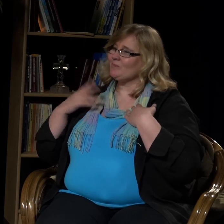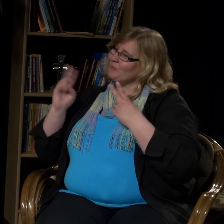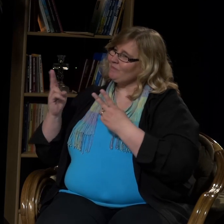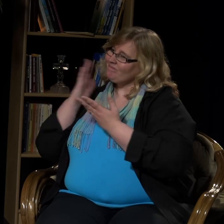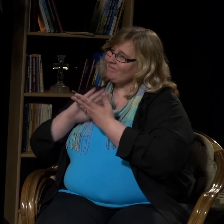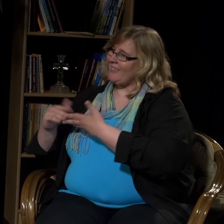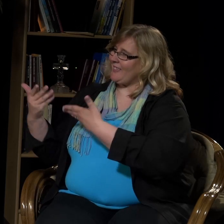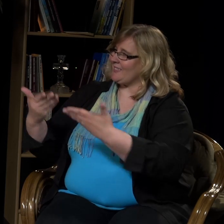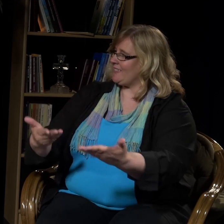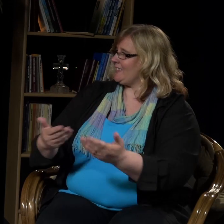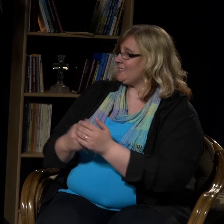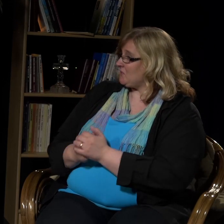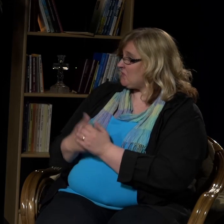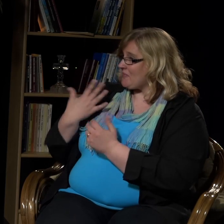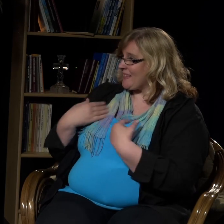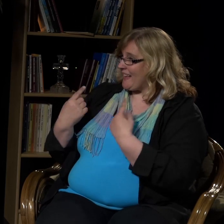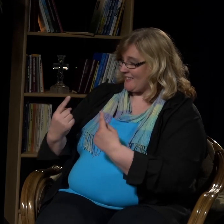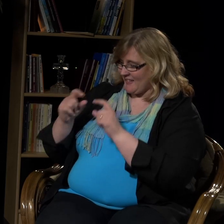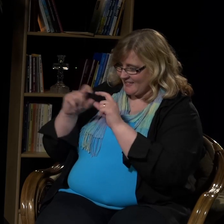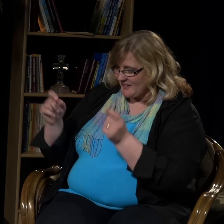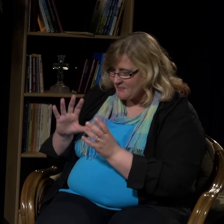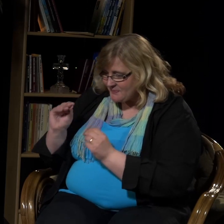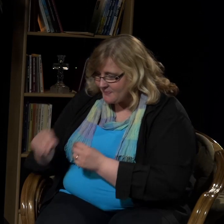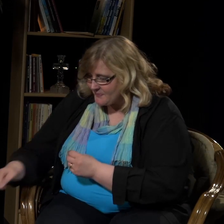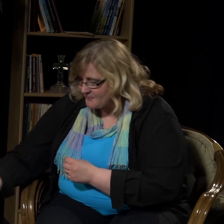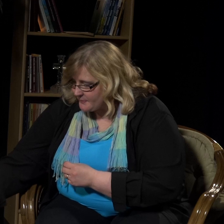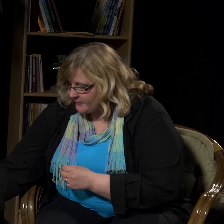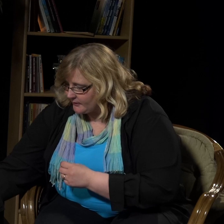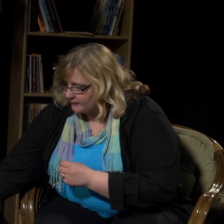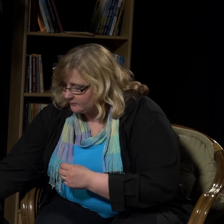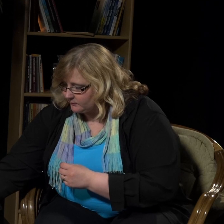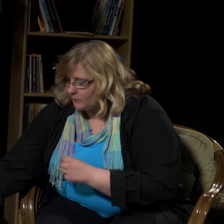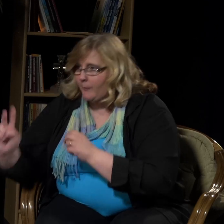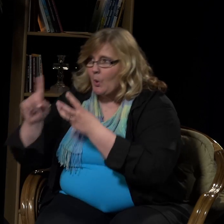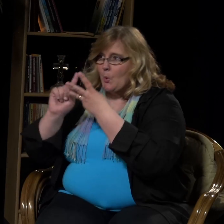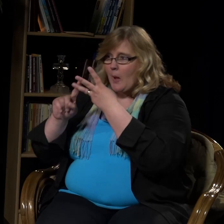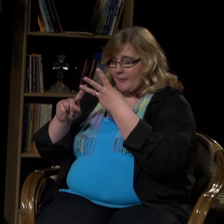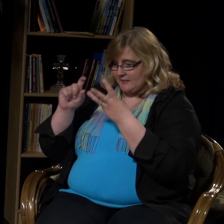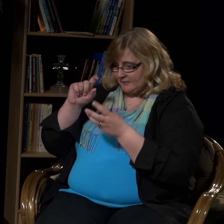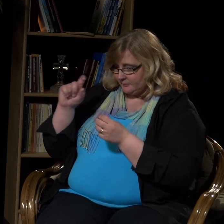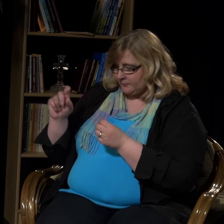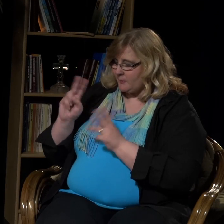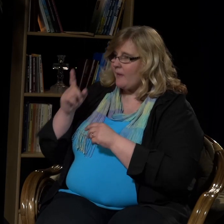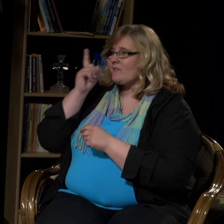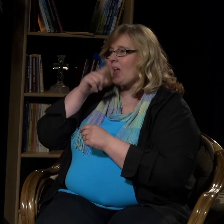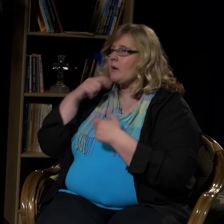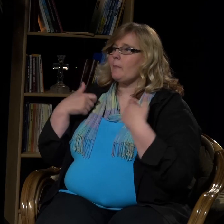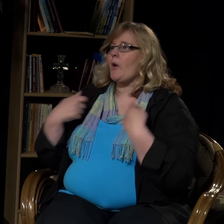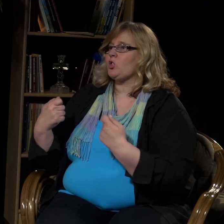anteeksi antavainen. Hän haluaa, että meillä on hyvä olla keskenämme. Tämä liittyy sillä tavalla myös siihen, miten me saamme rukouksillemme